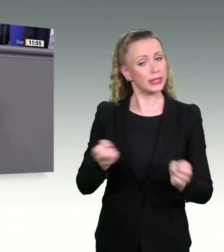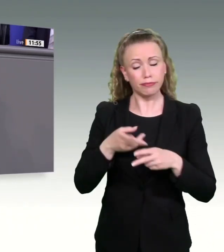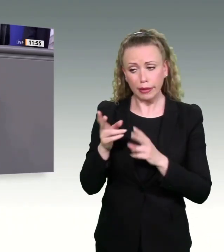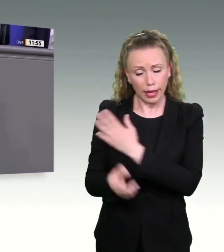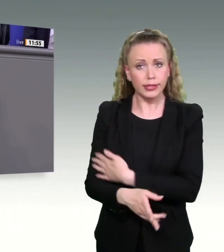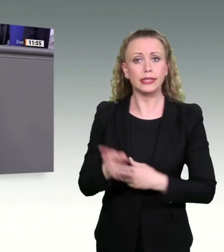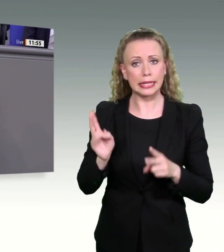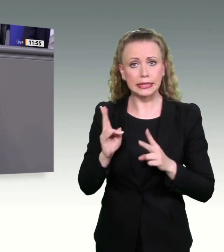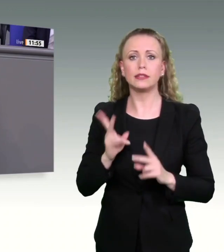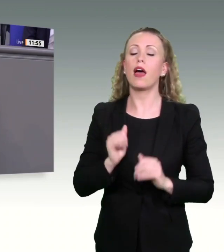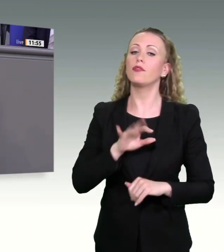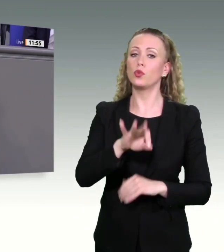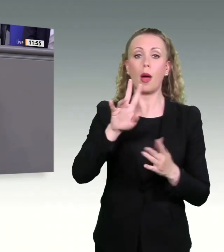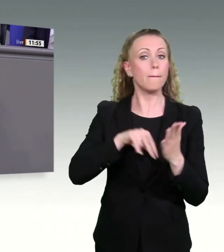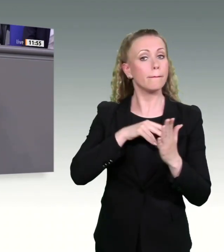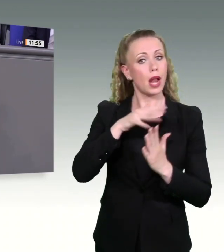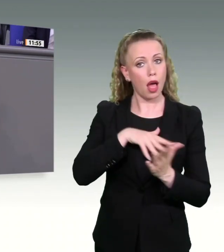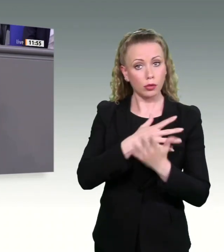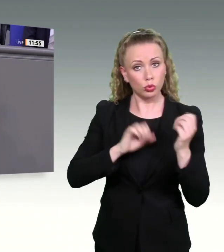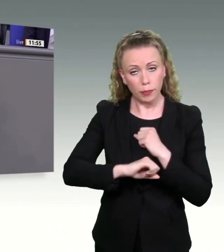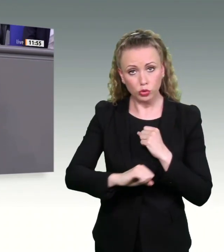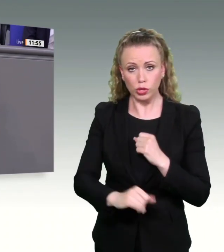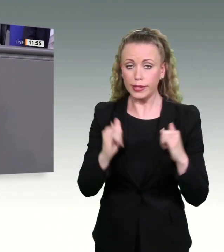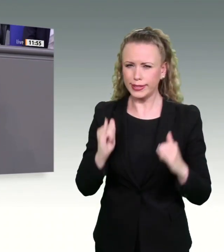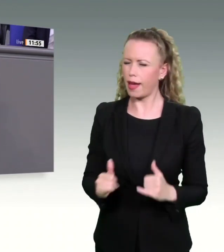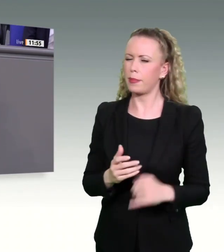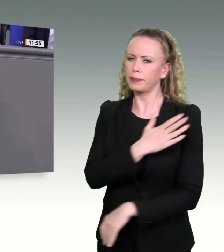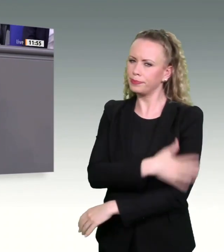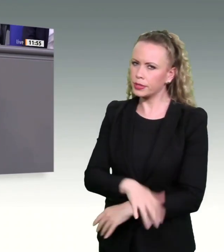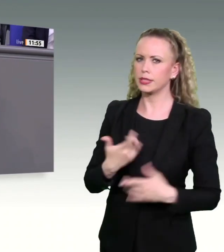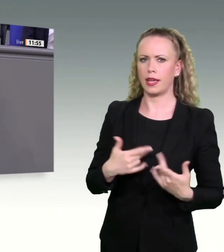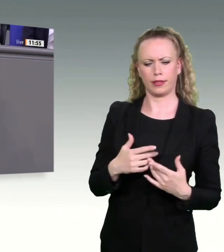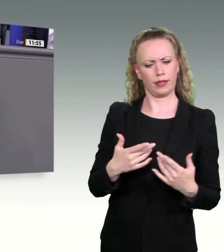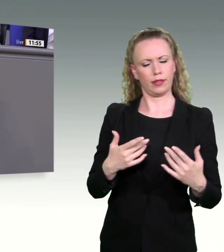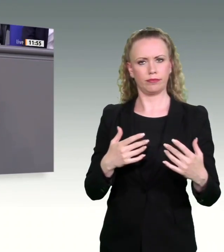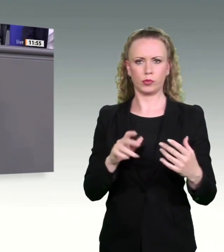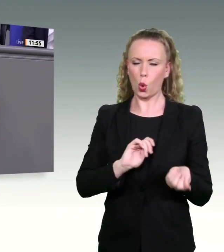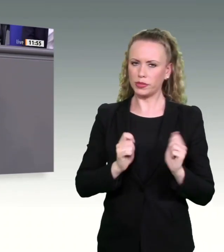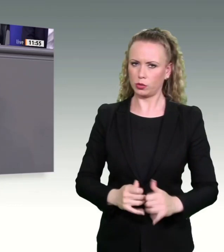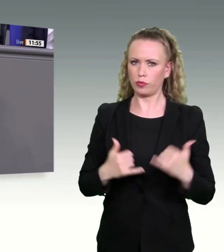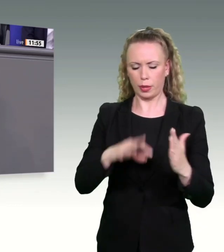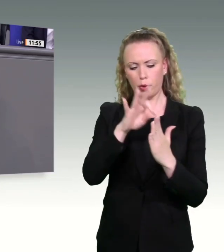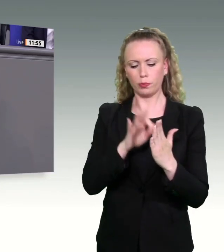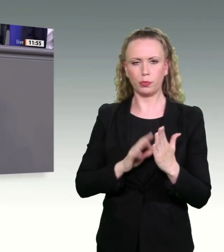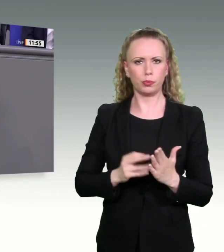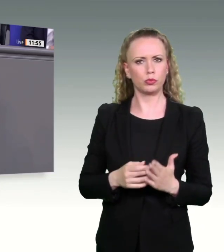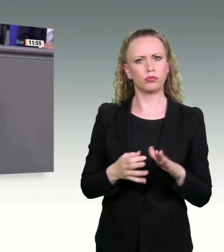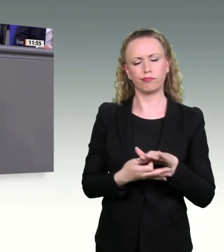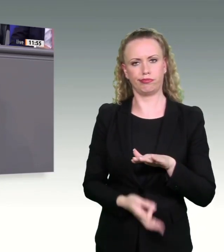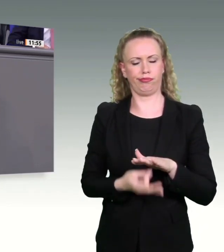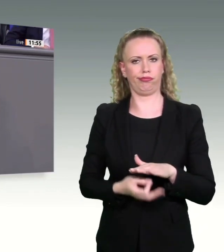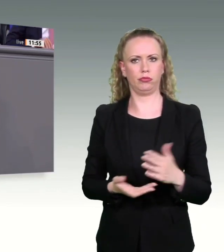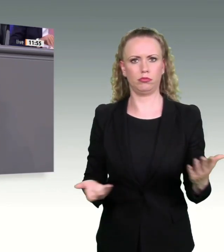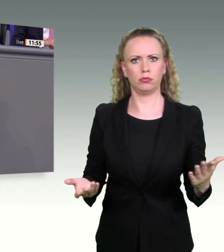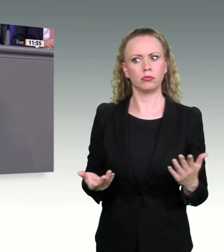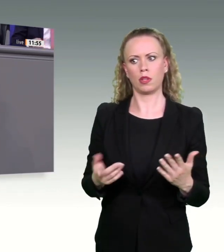von Ihnen vorgeschlagene Mittel nicht nur ungeeignet. Sie erinnern auch in fataler Weise an die einer Demokratie unwürdigen Vorgehensweisen, wie zum